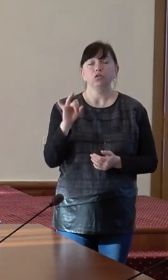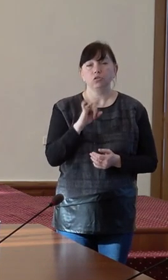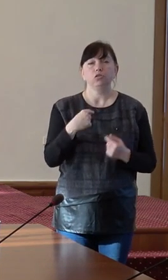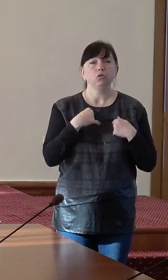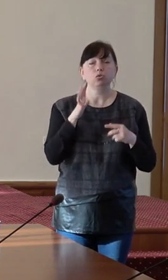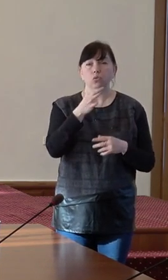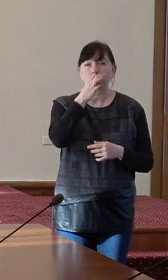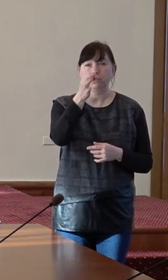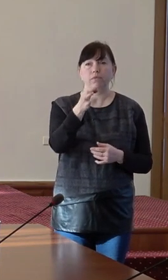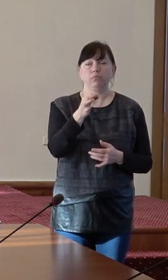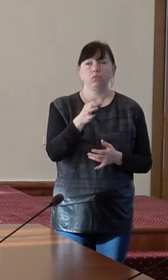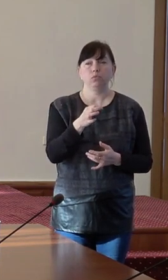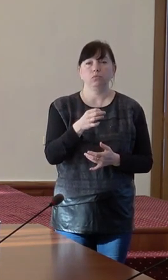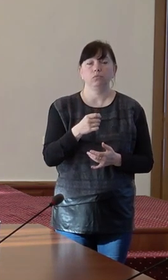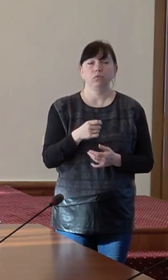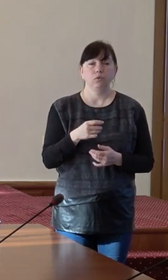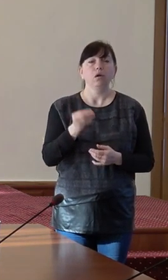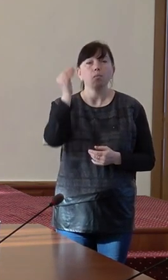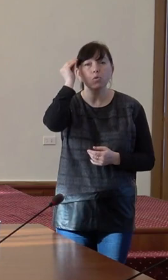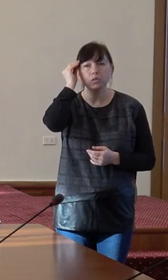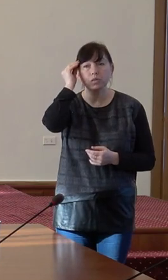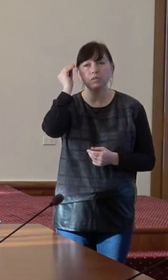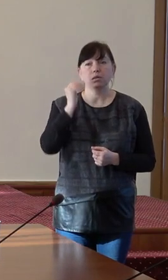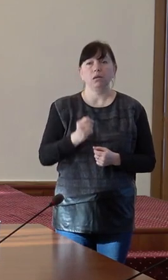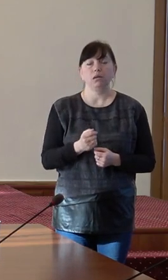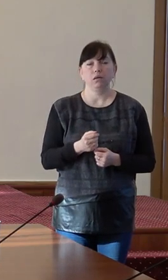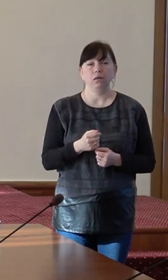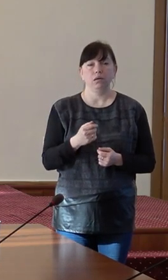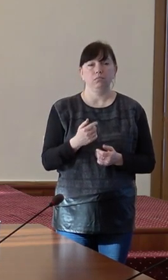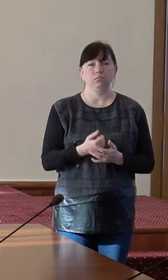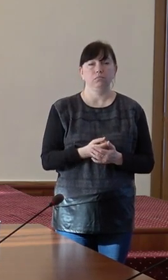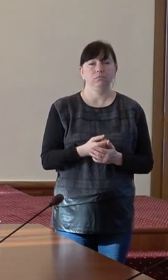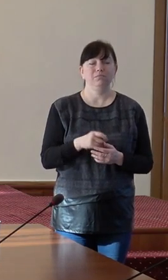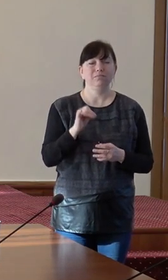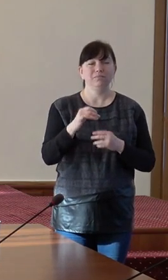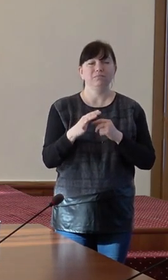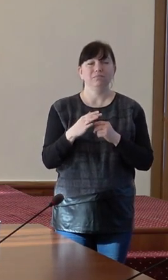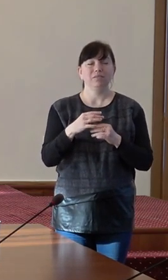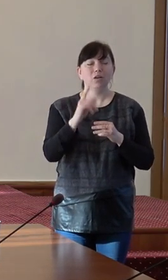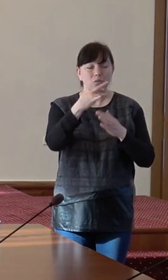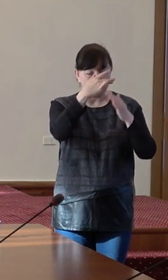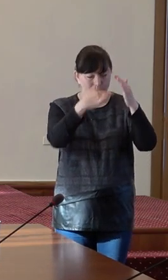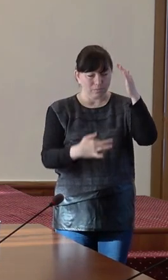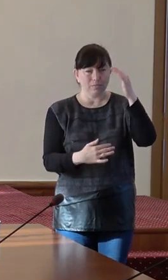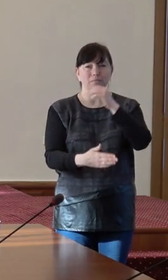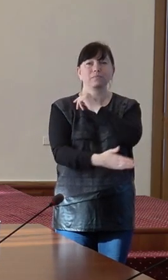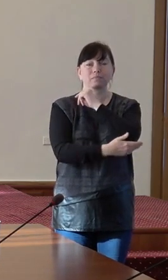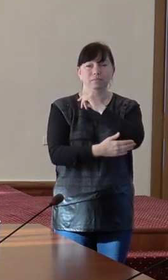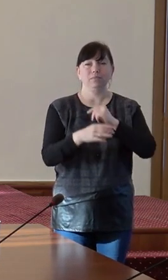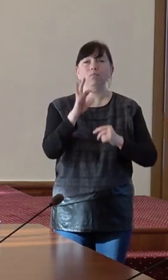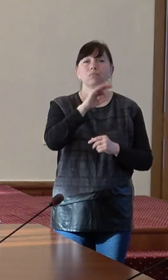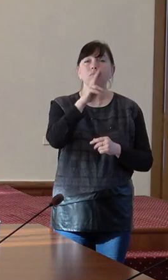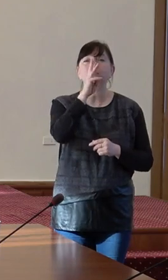doar am să vă spun pozițiile 5 de la coada listei din sistemul public după